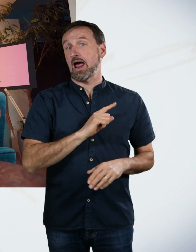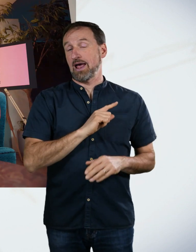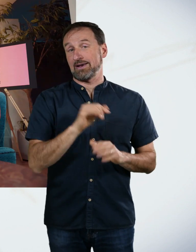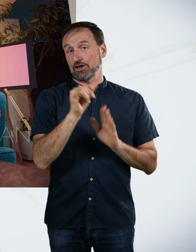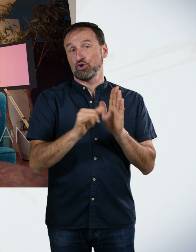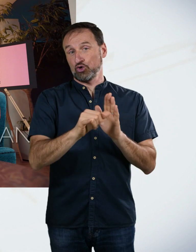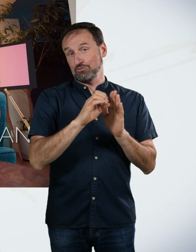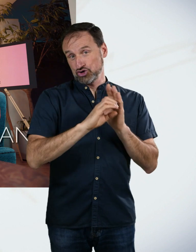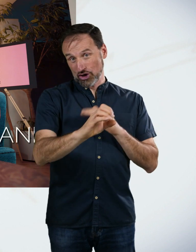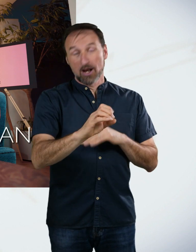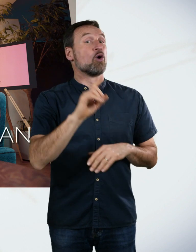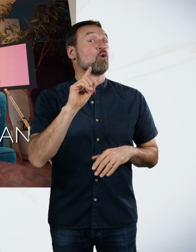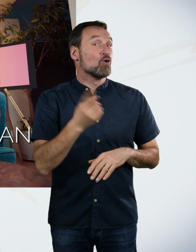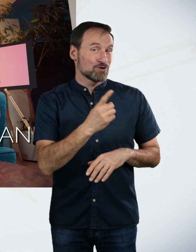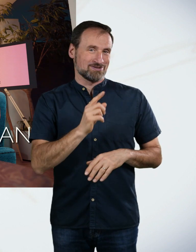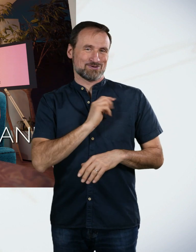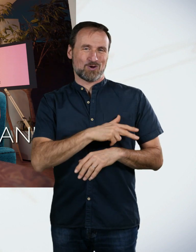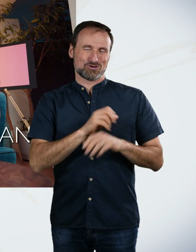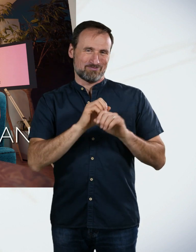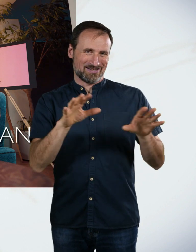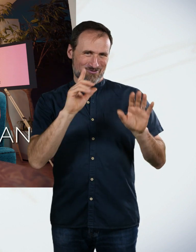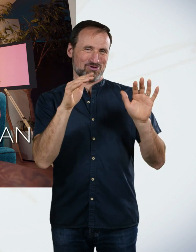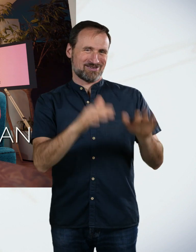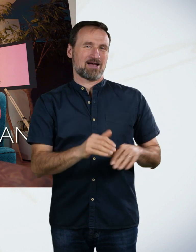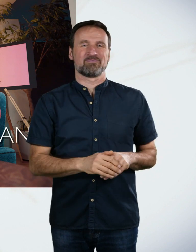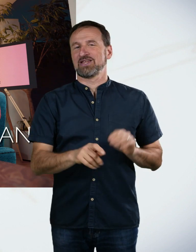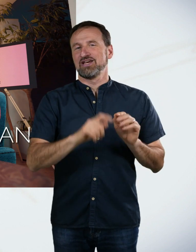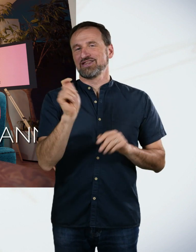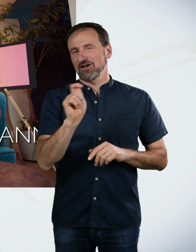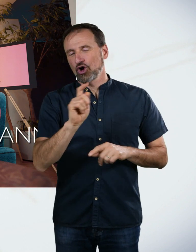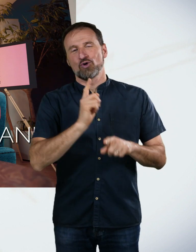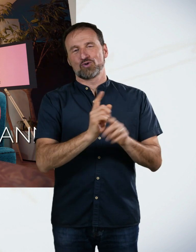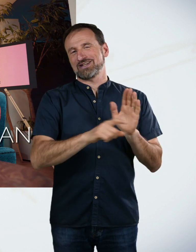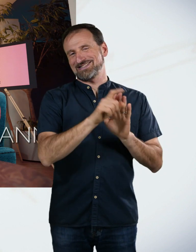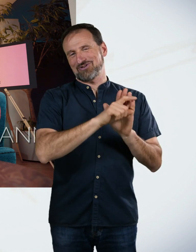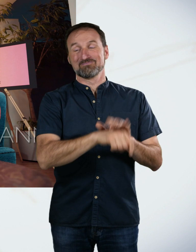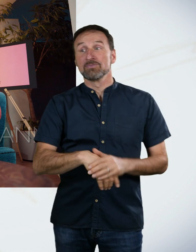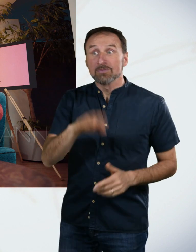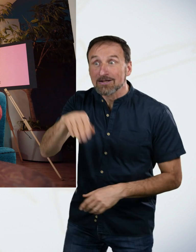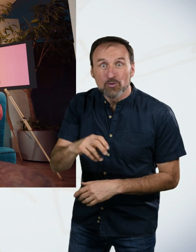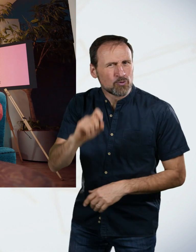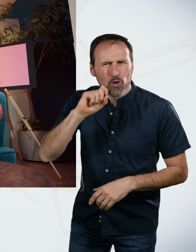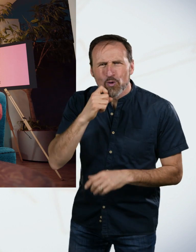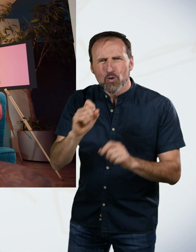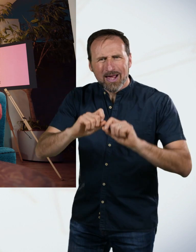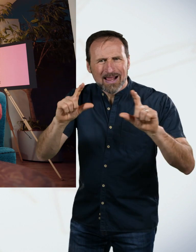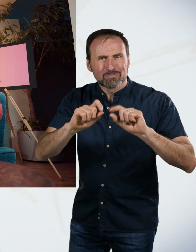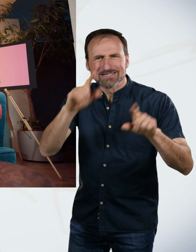Und auf Social Media sind wir auch vertreten. Auf TikTok und Instagram. Also lasst euch die coolsten Clips nicht entgehen. Schaut die Folge nochmal von vorne. Und dann